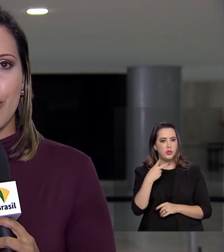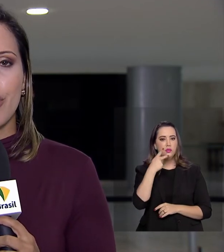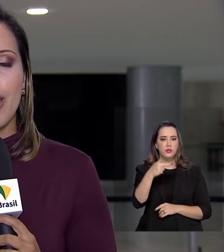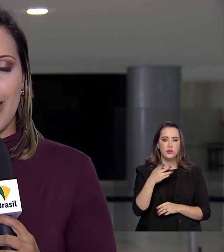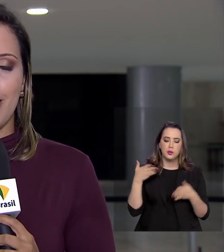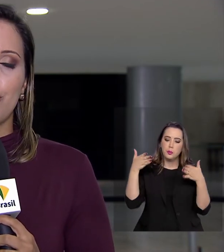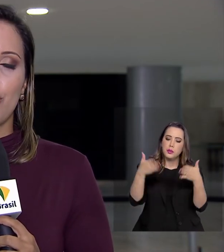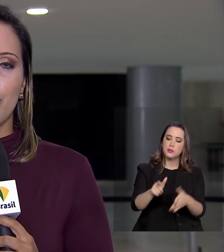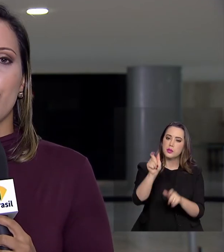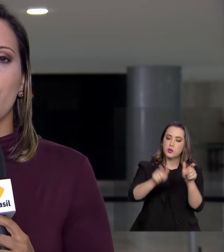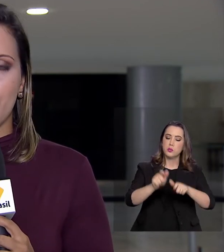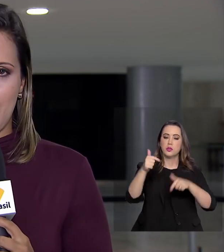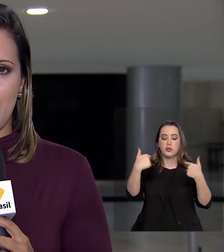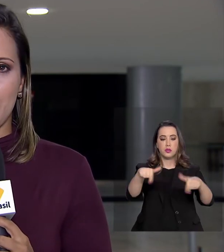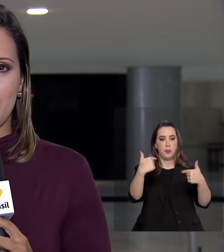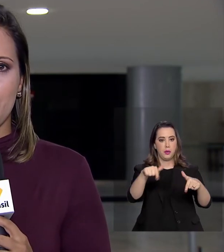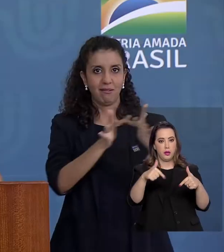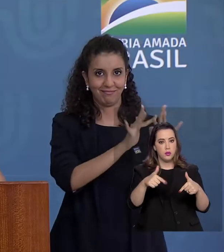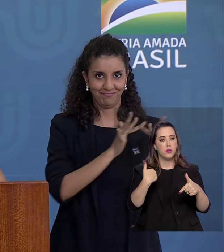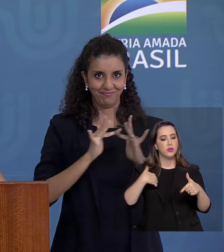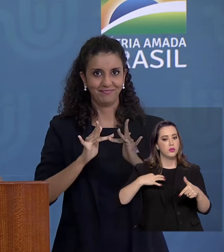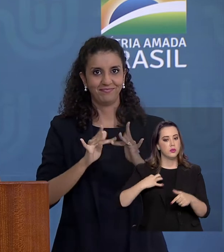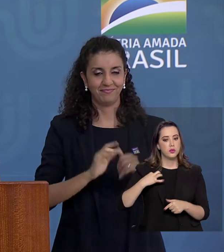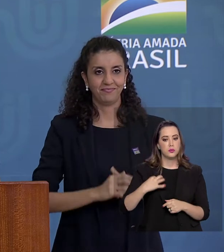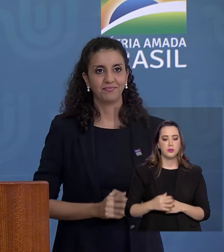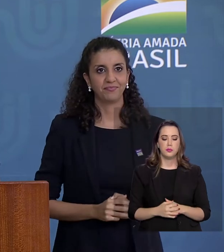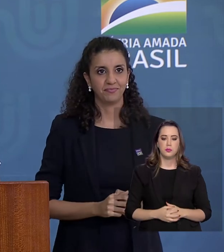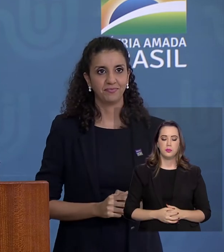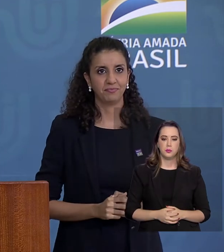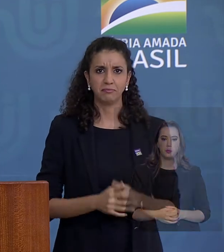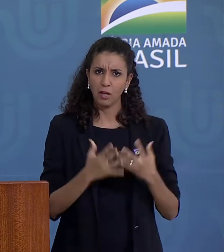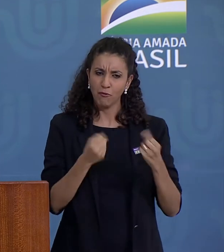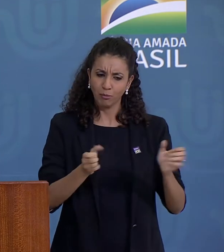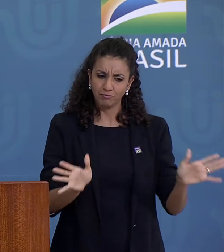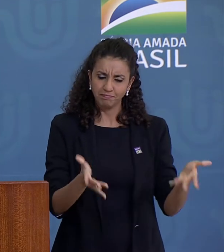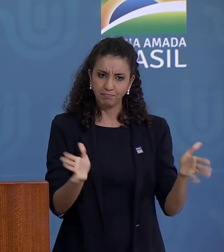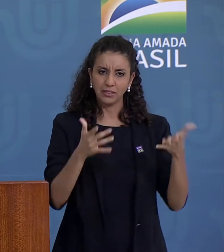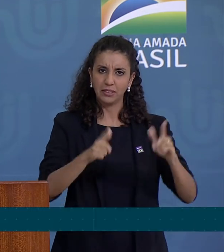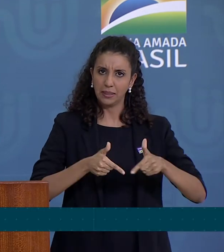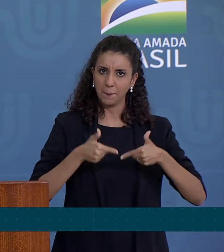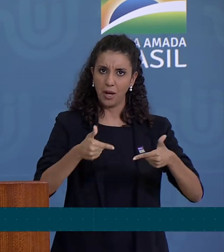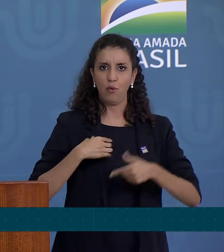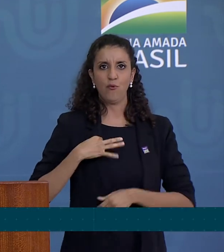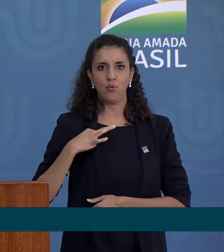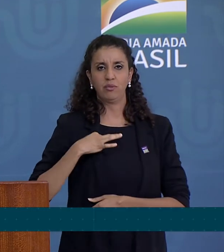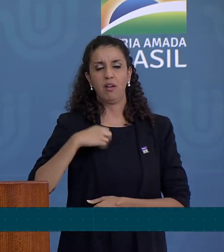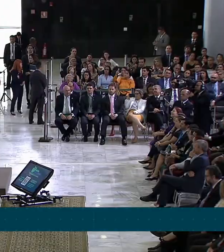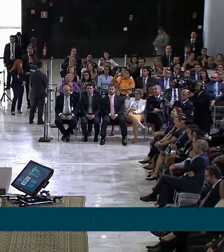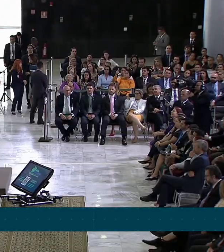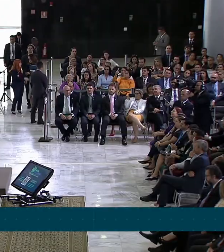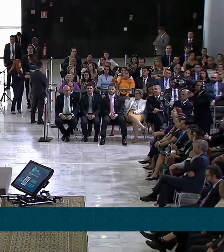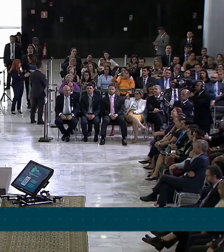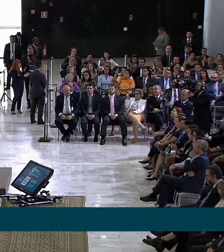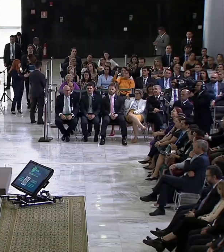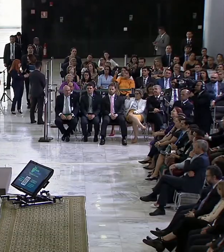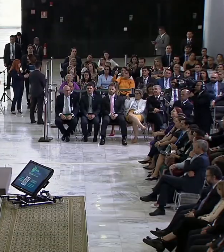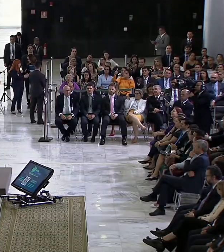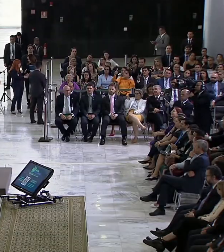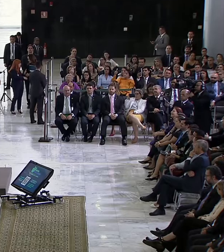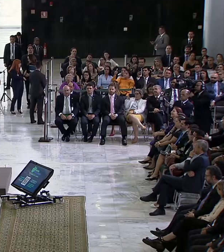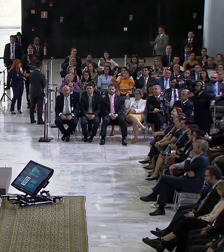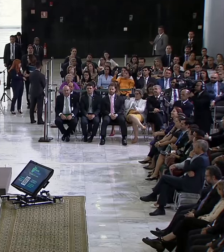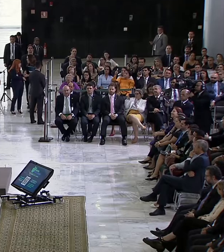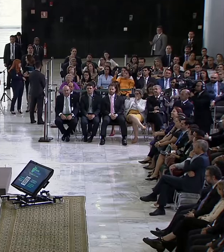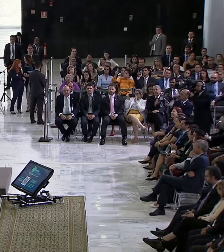brasileiros em ações voluntárias. Vamos estimular o trabalho voluntário em nosso país. O Pátria